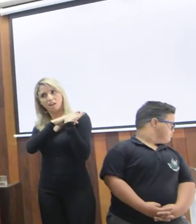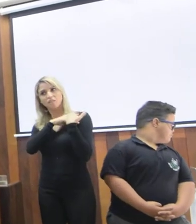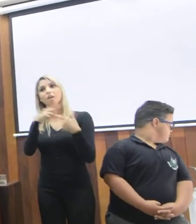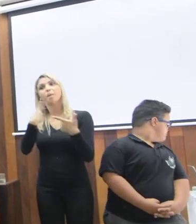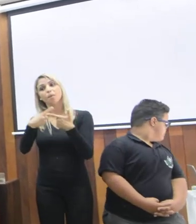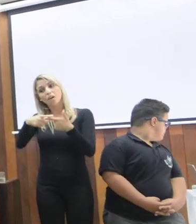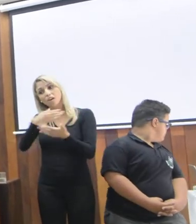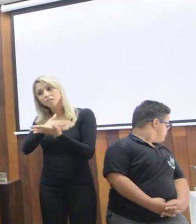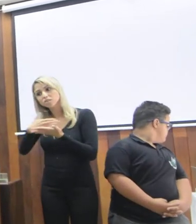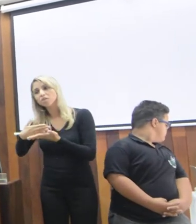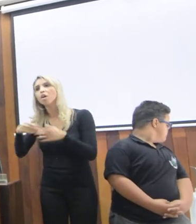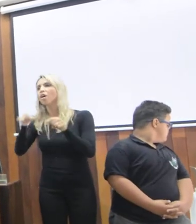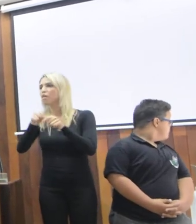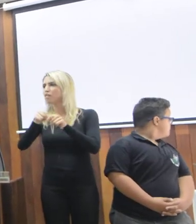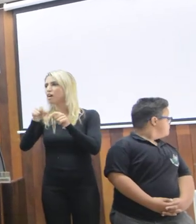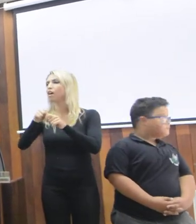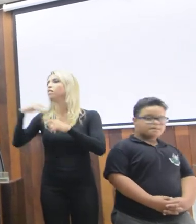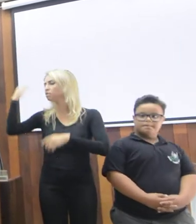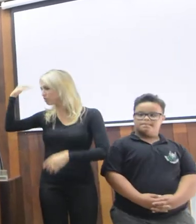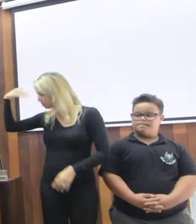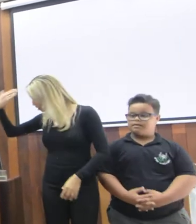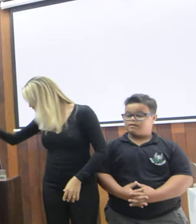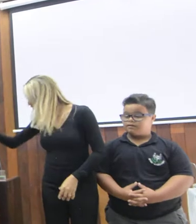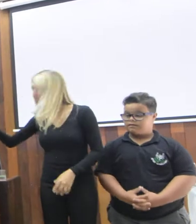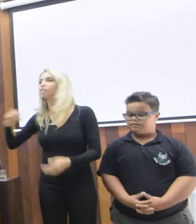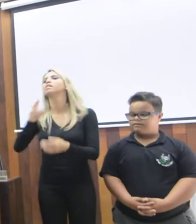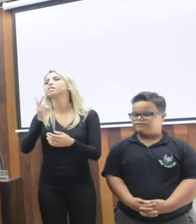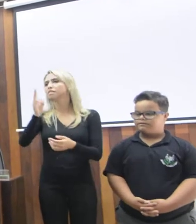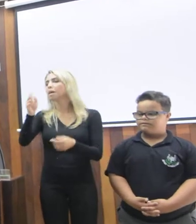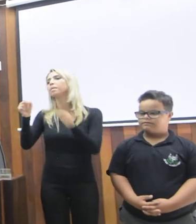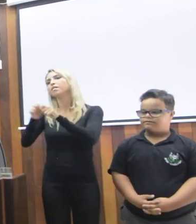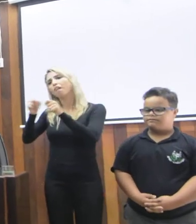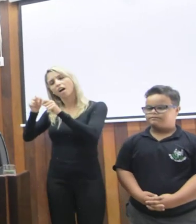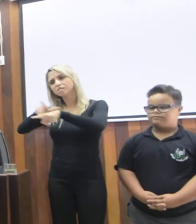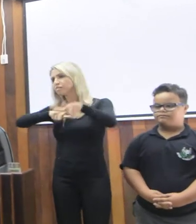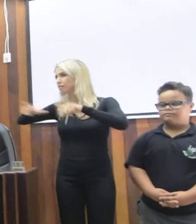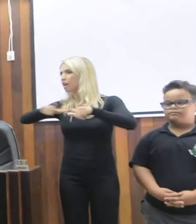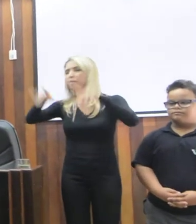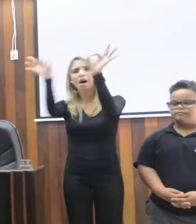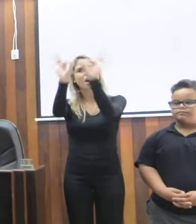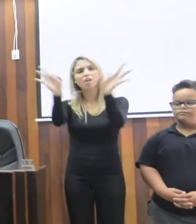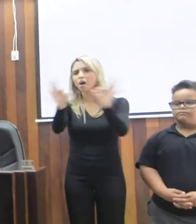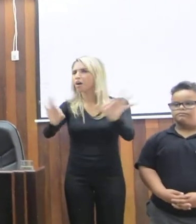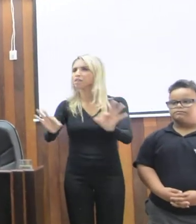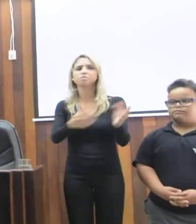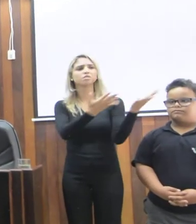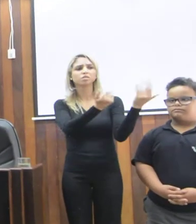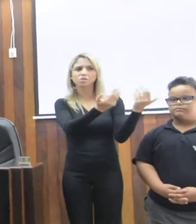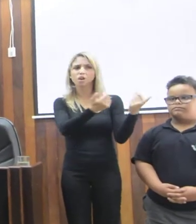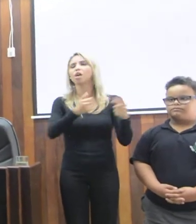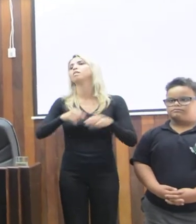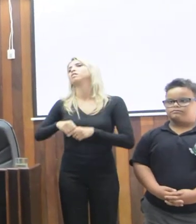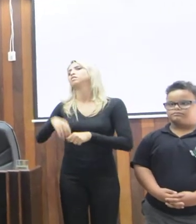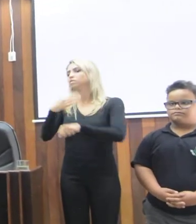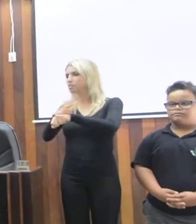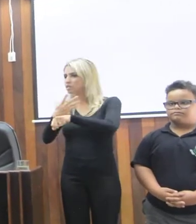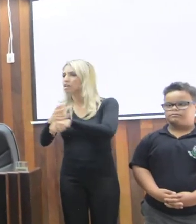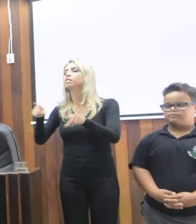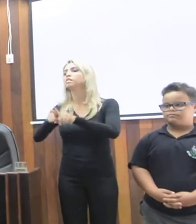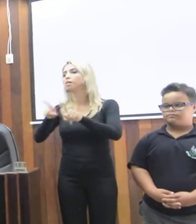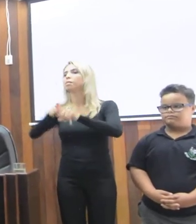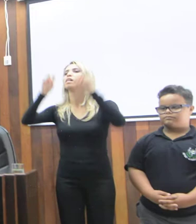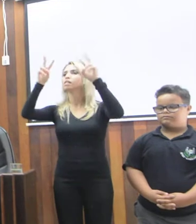fez com maestria e continue esse trabalho do Parlamento do Rio do Marco